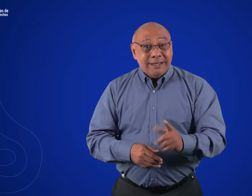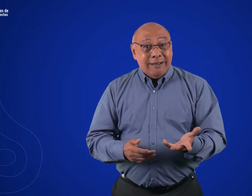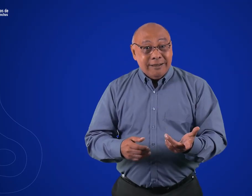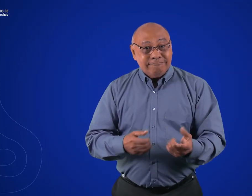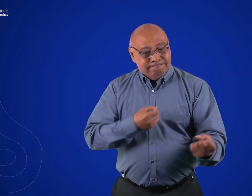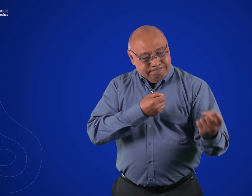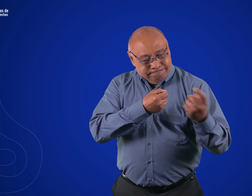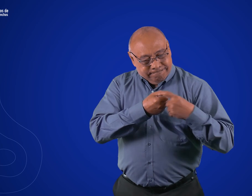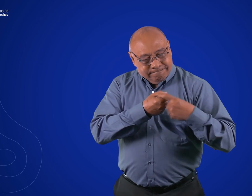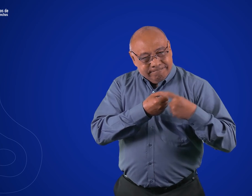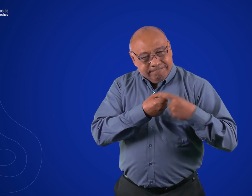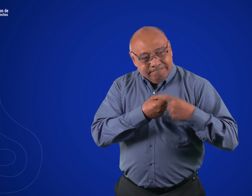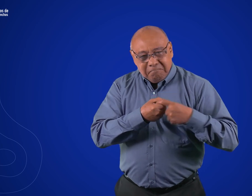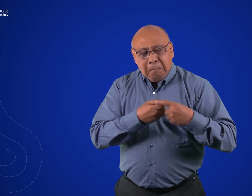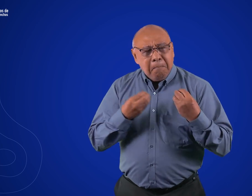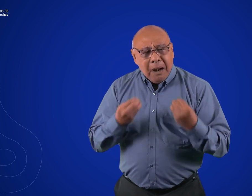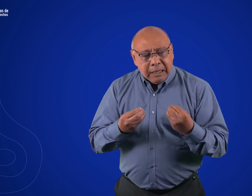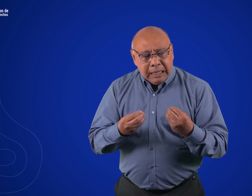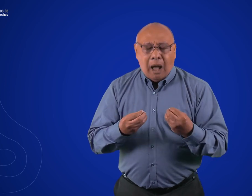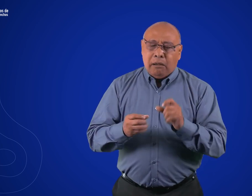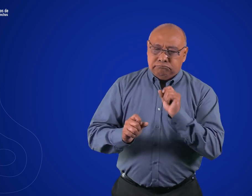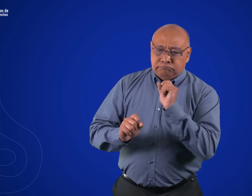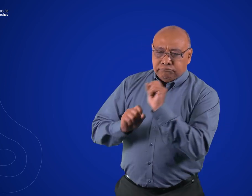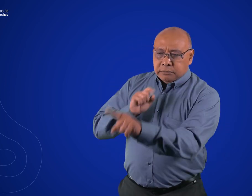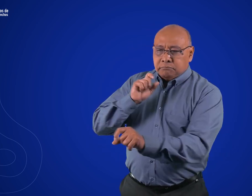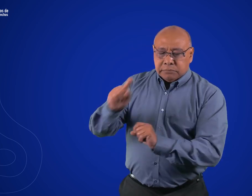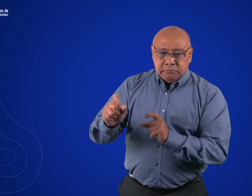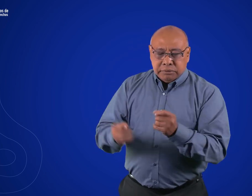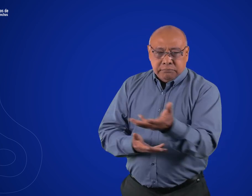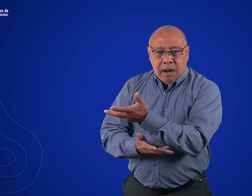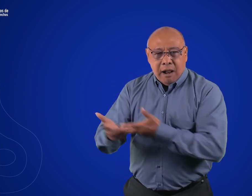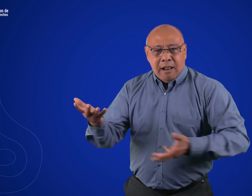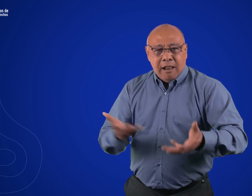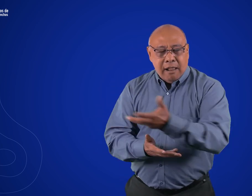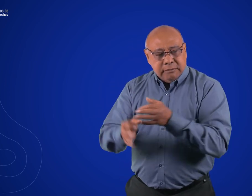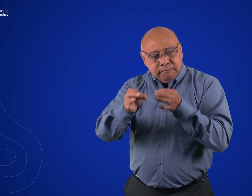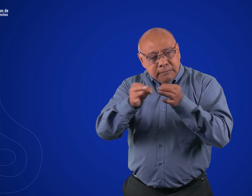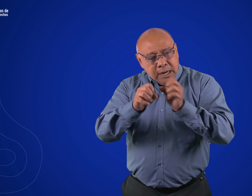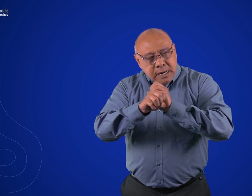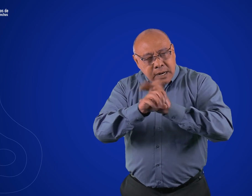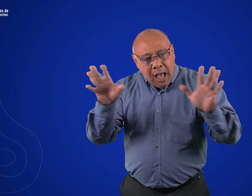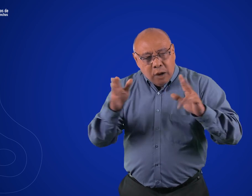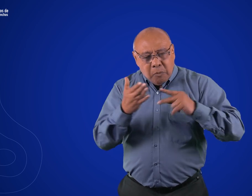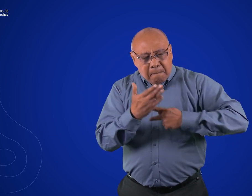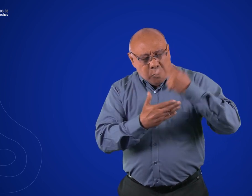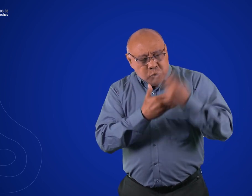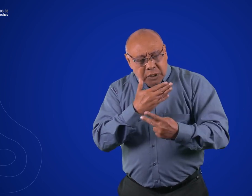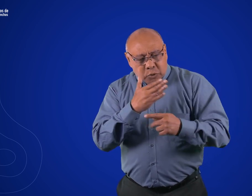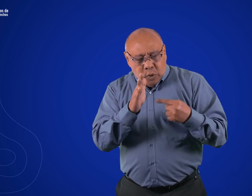Bien, esperamos un registro para que puedan participar y establecer diálogo con el fin de explicar a profundidad de qué se trata este